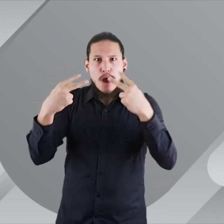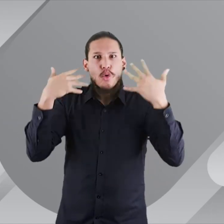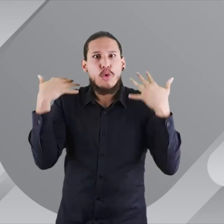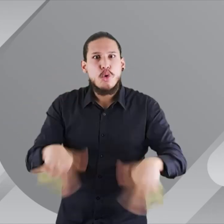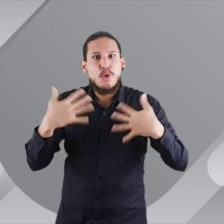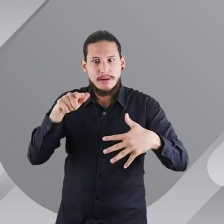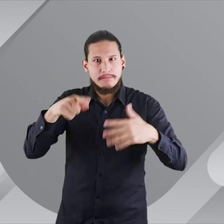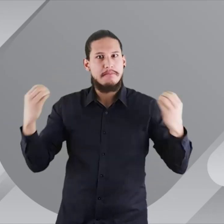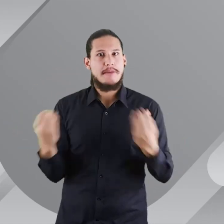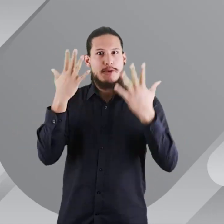conectadas.